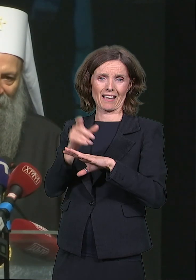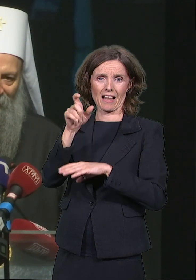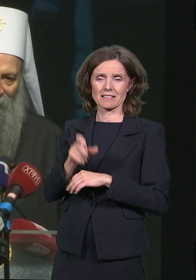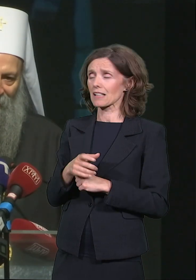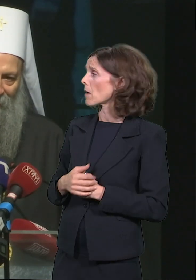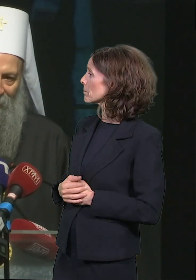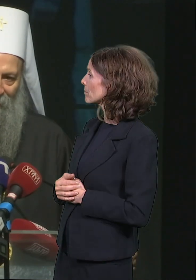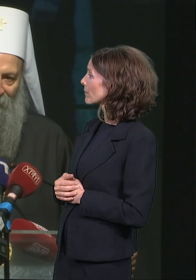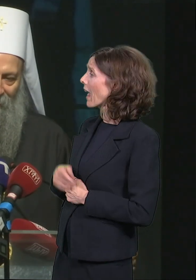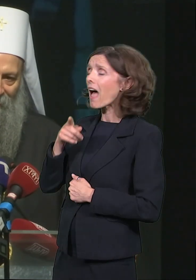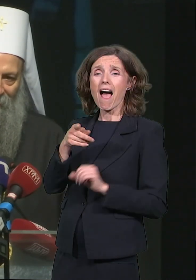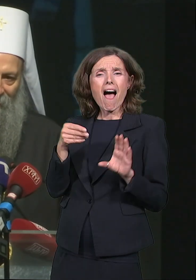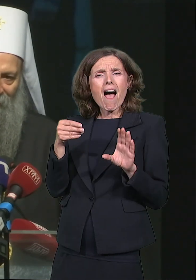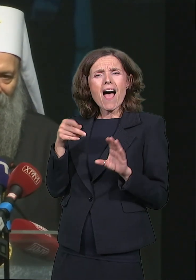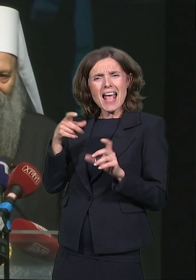i Gumanova